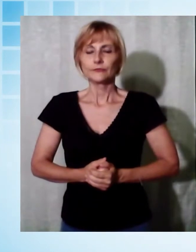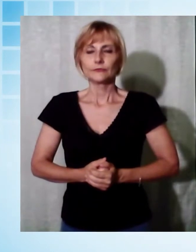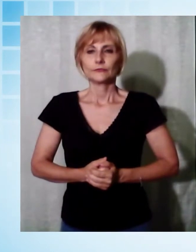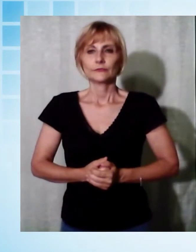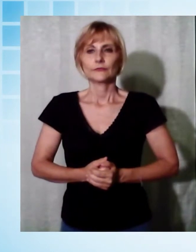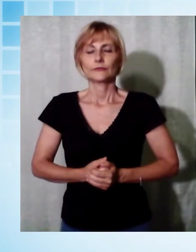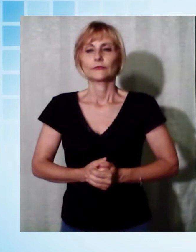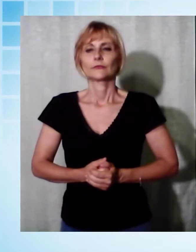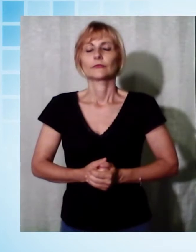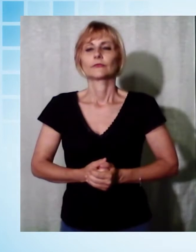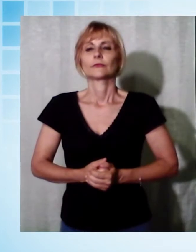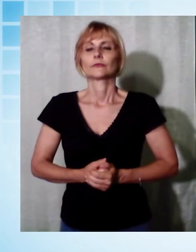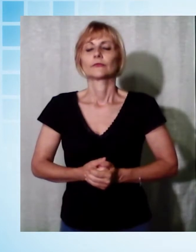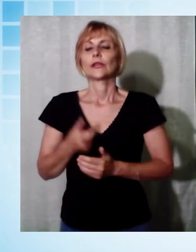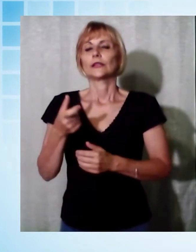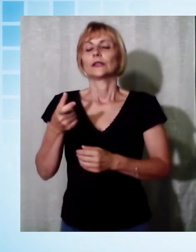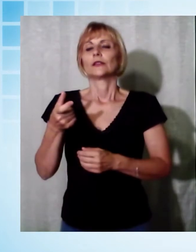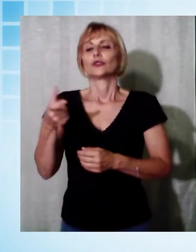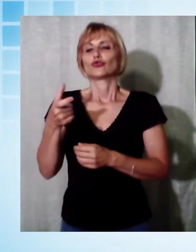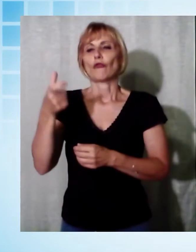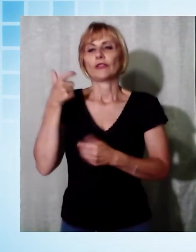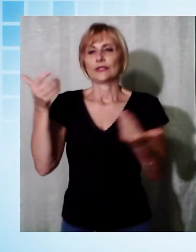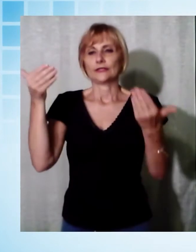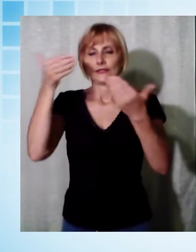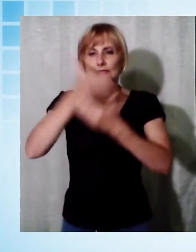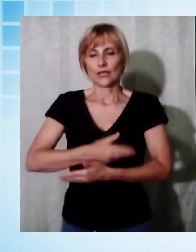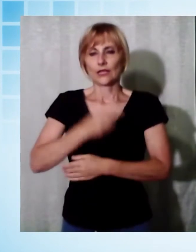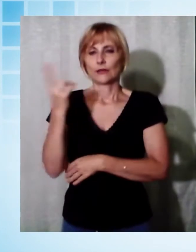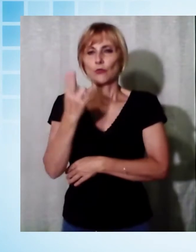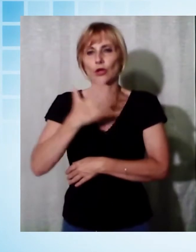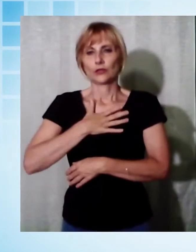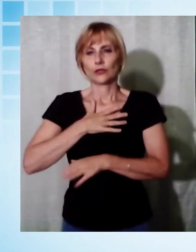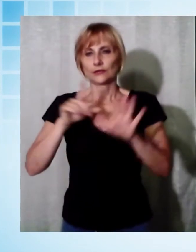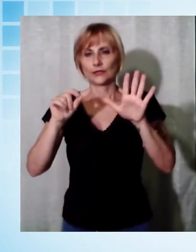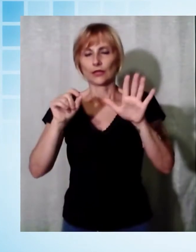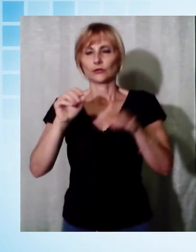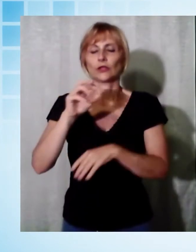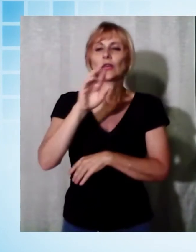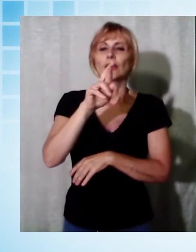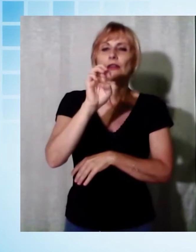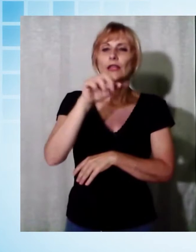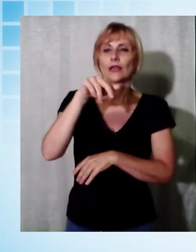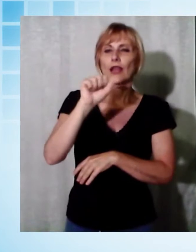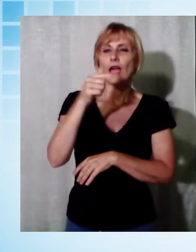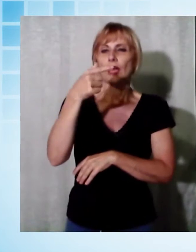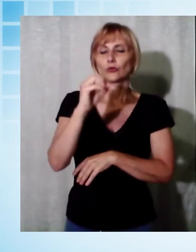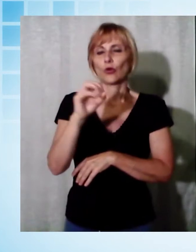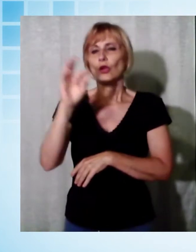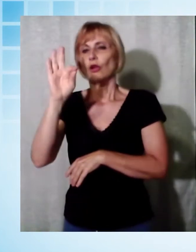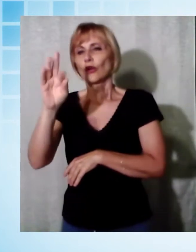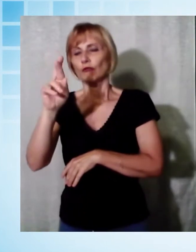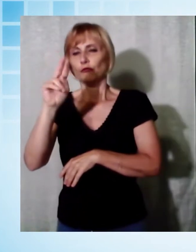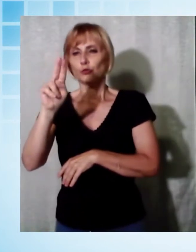Giovedì sera è scomparsa l'età di 70 anni, Renato Fruzzetti, uno dei primi reellisti di buon livello della nostra provincia,